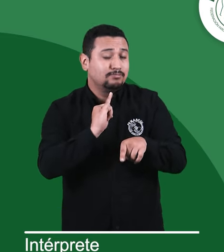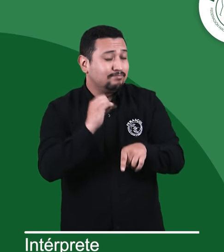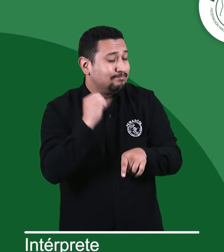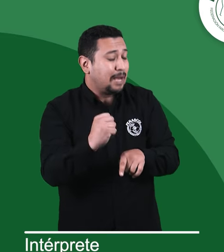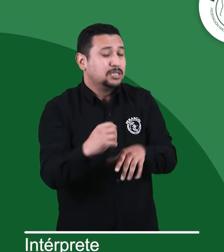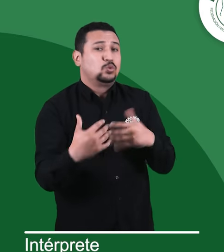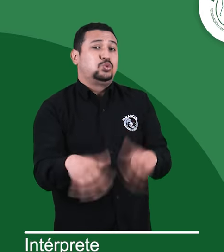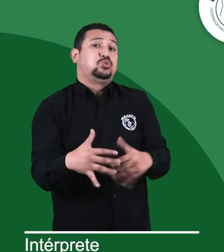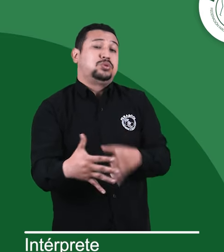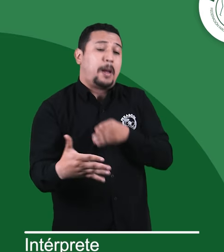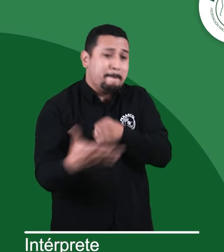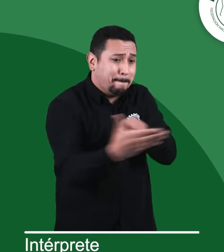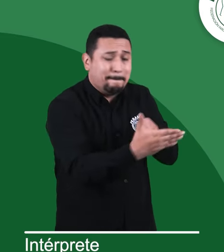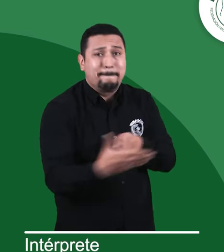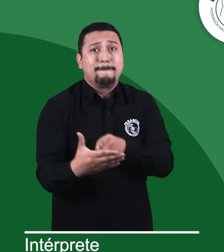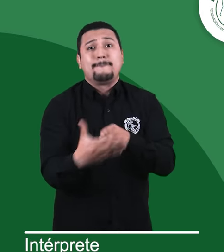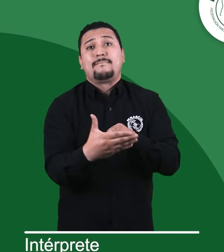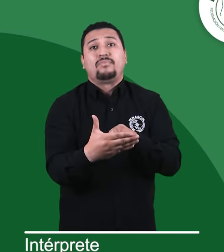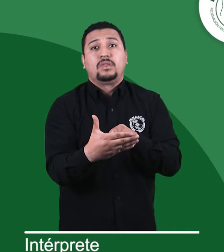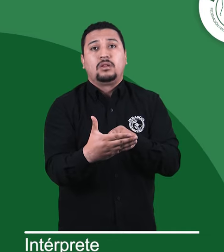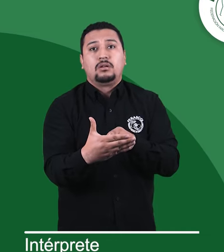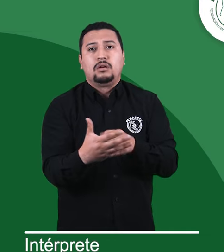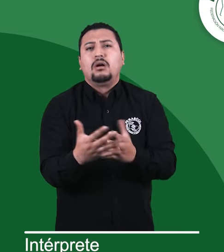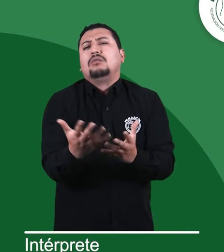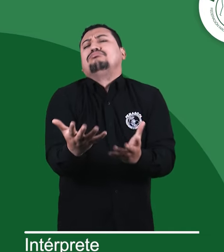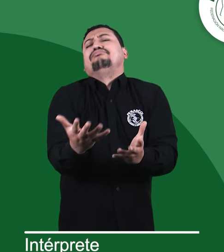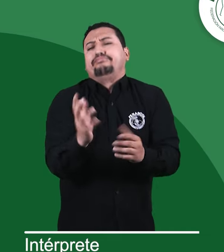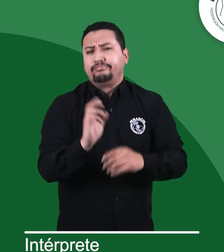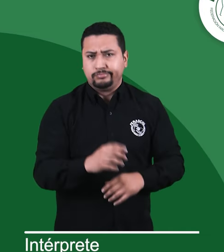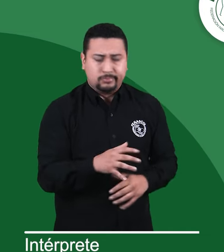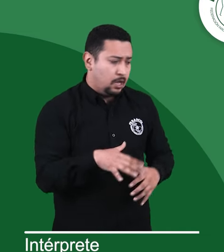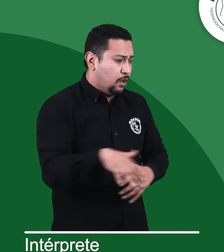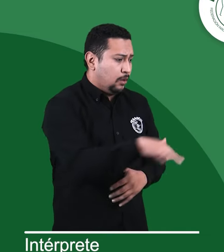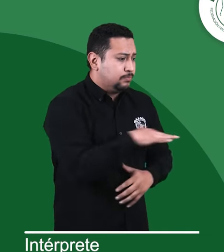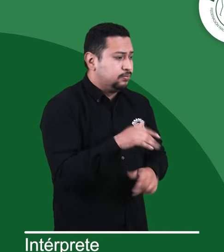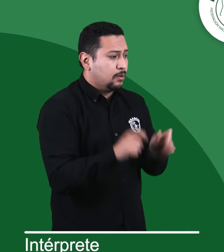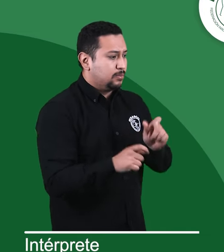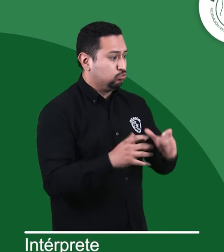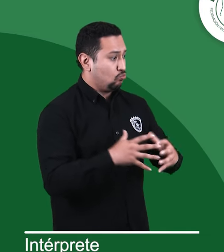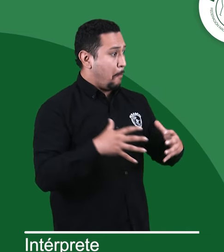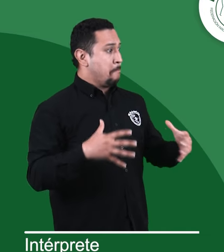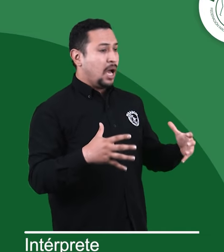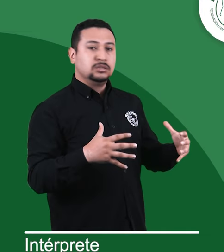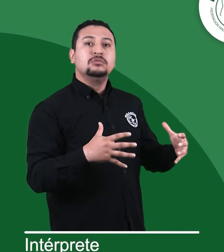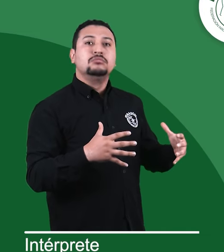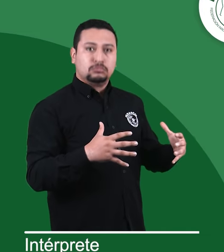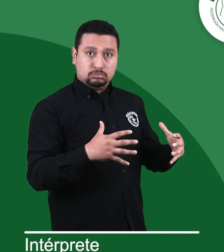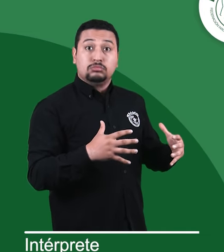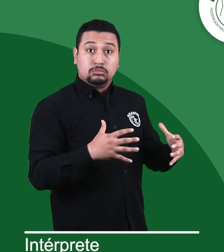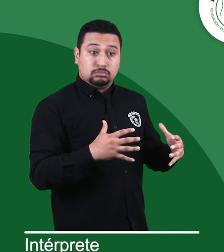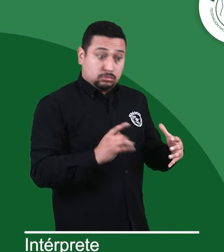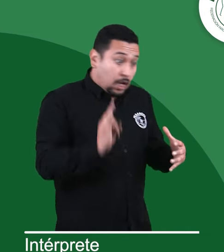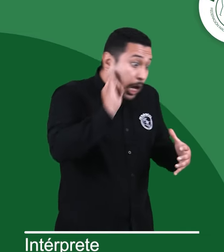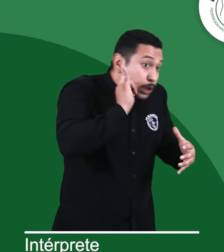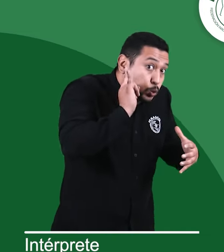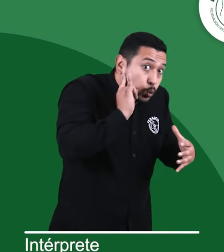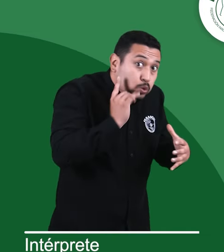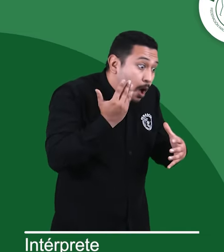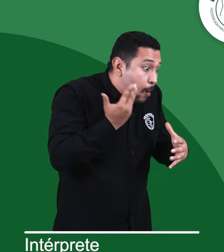es una gran barrera a la hora de desarrollarnos como sociedad, y si eso nos pasa como población mayoritaria